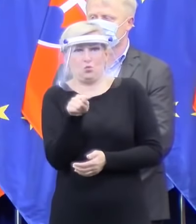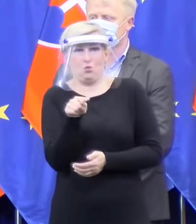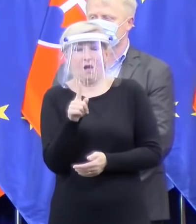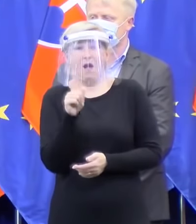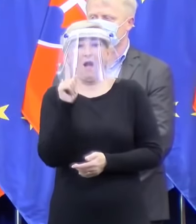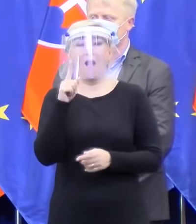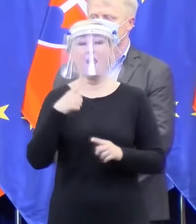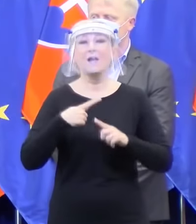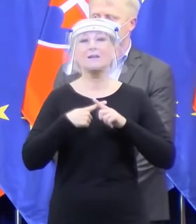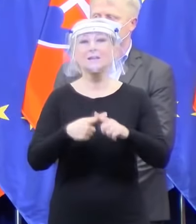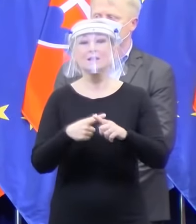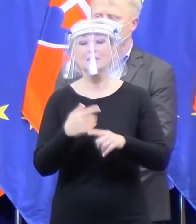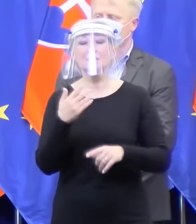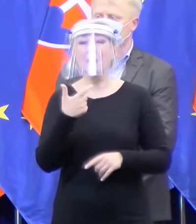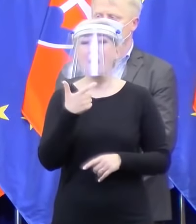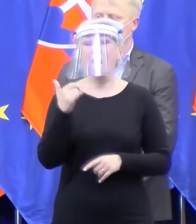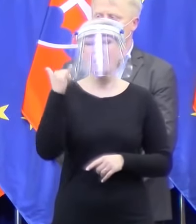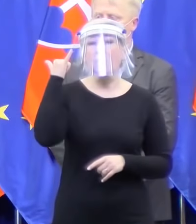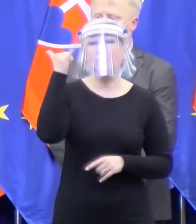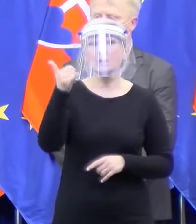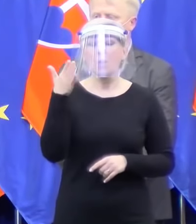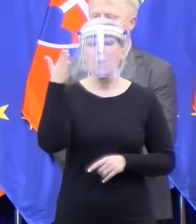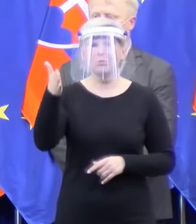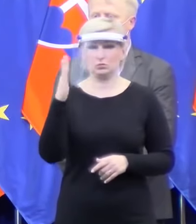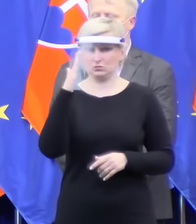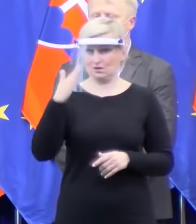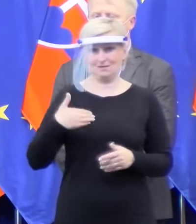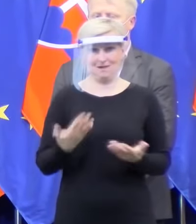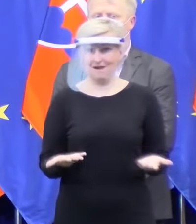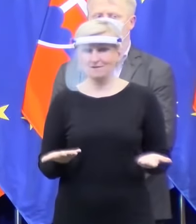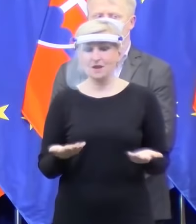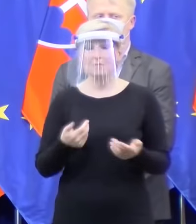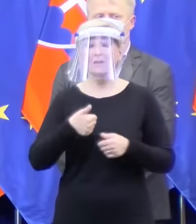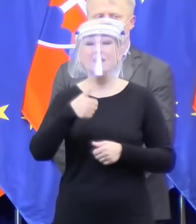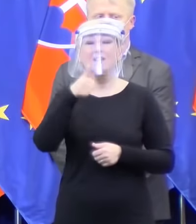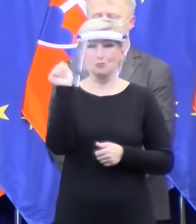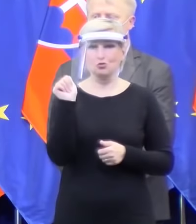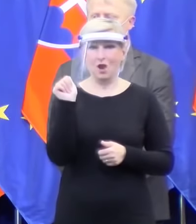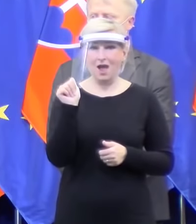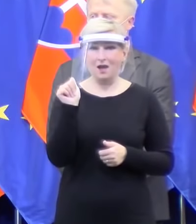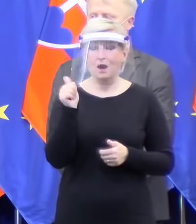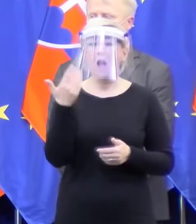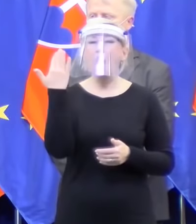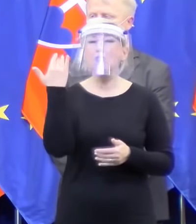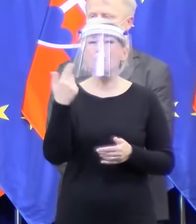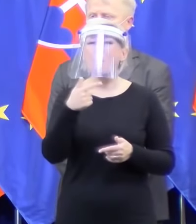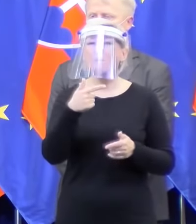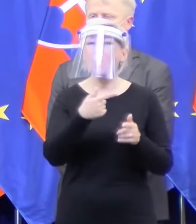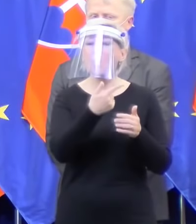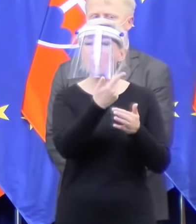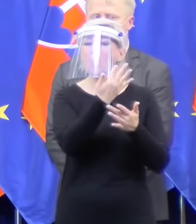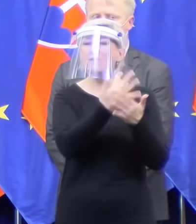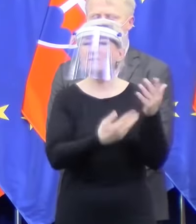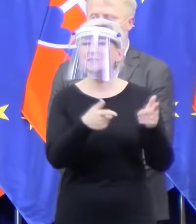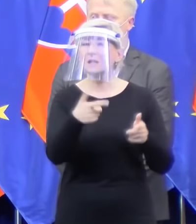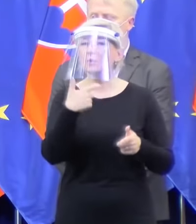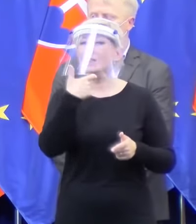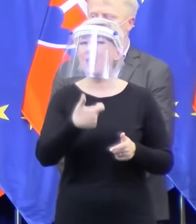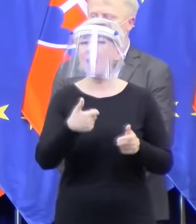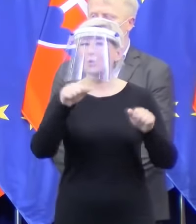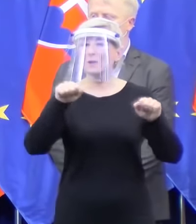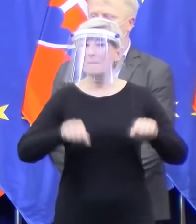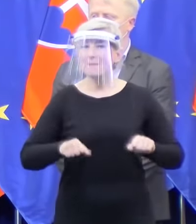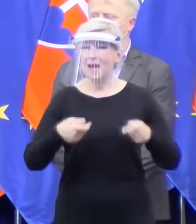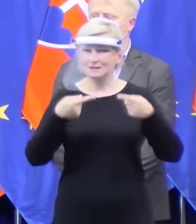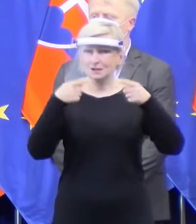kríza trvať. Aká bude hlboká tá kríza? Vidíte aj včera podľa predikcie Národnej banky. Od minus 1,6